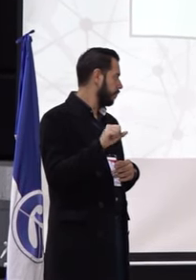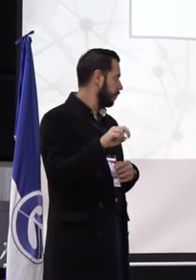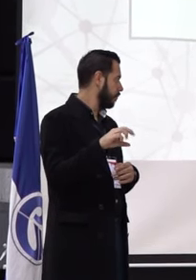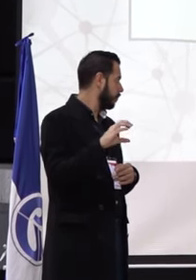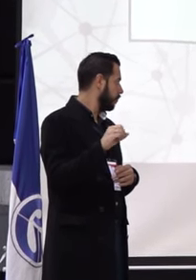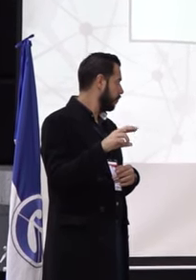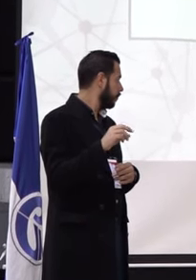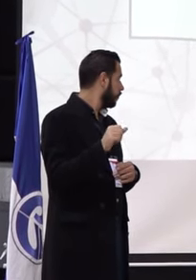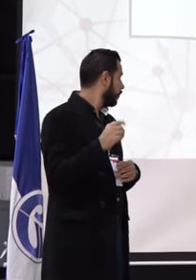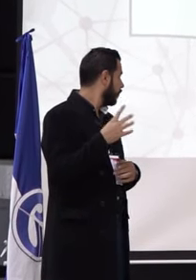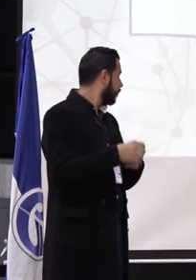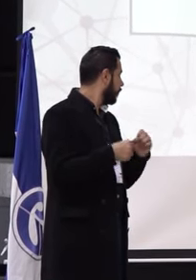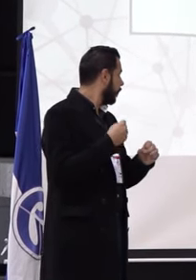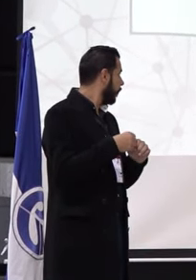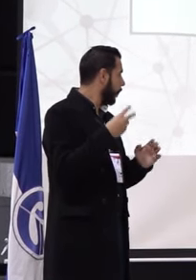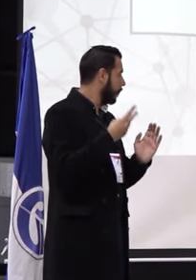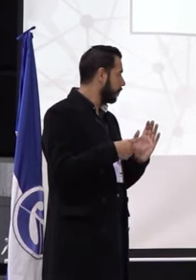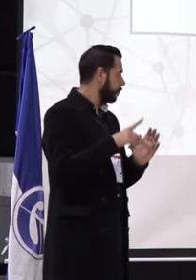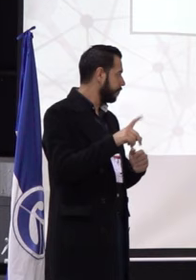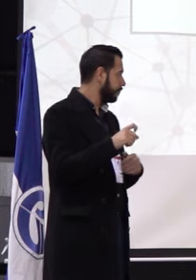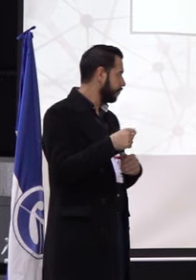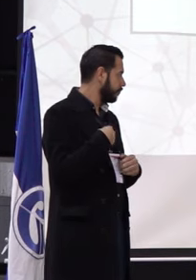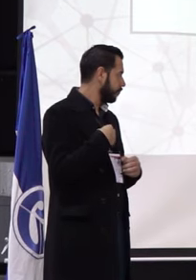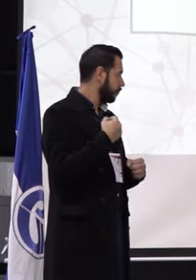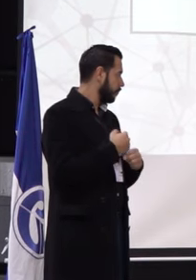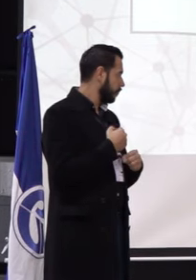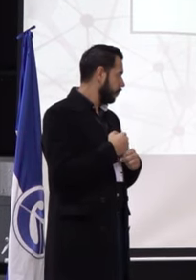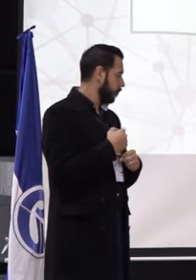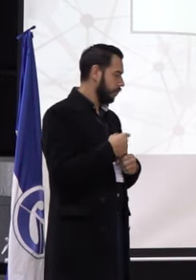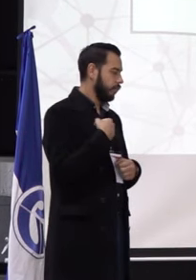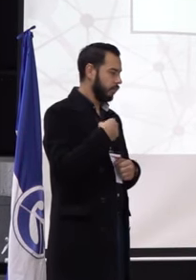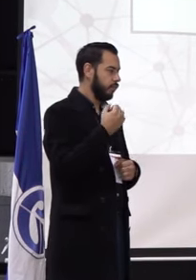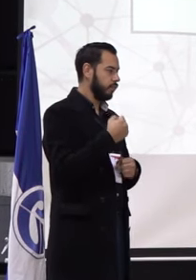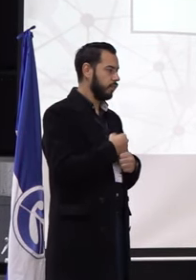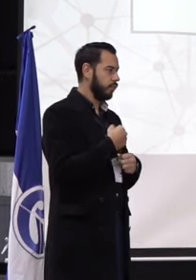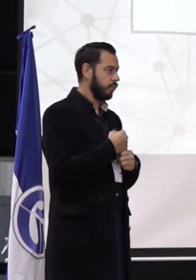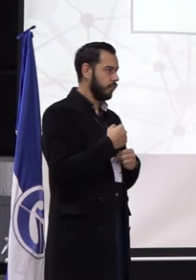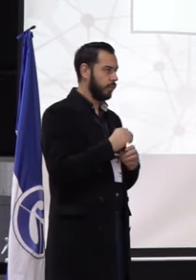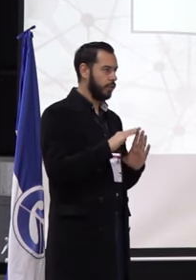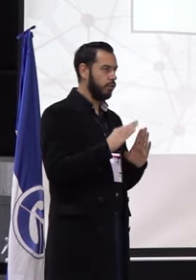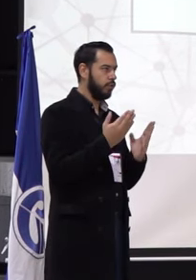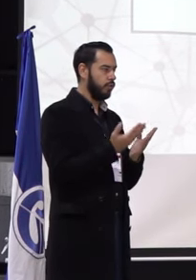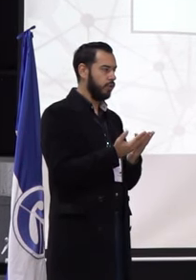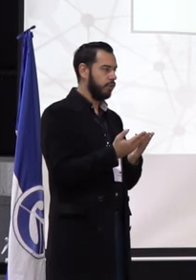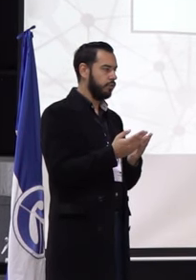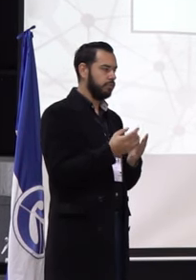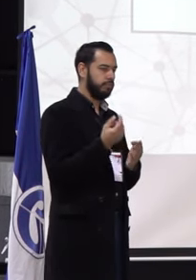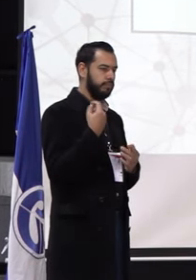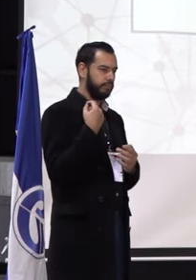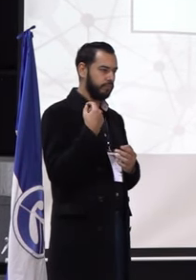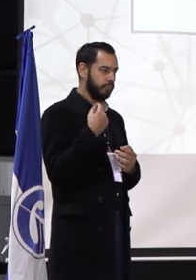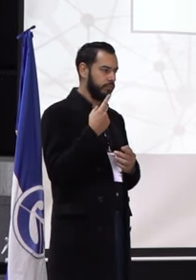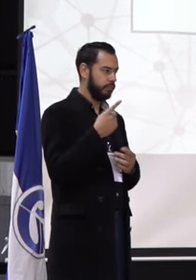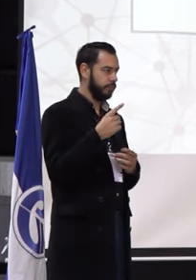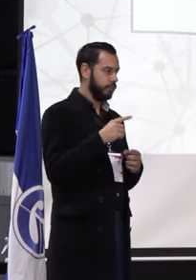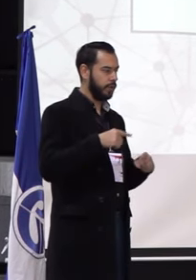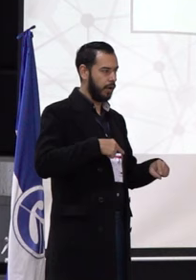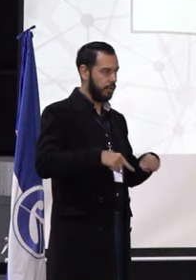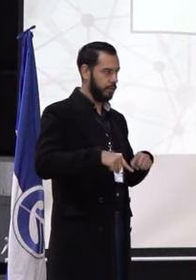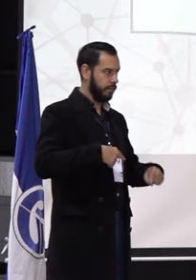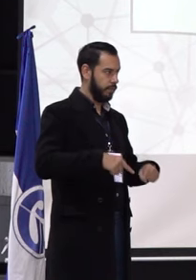del 2006. He venido trabajando como docente de colegio. Últimamente me desempeño en cargo administrativo.